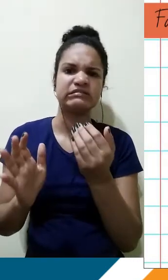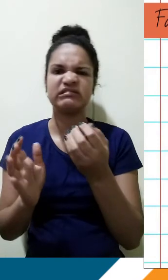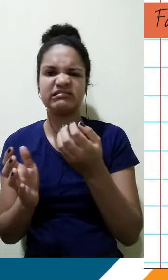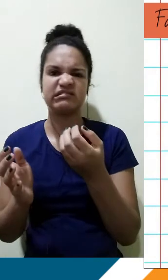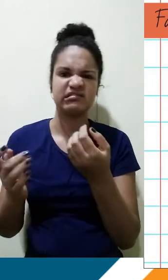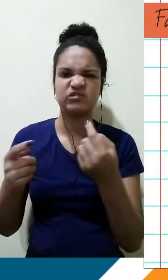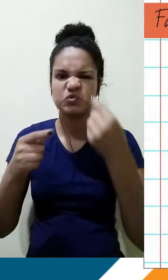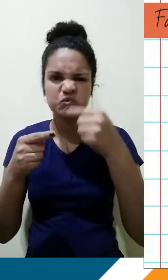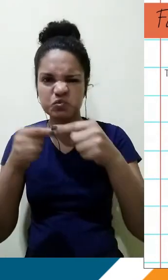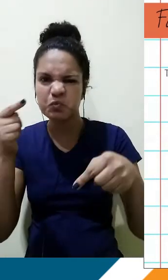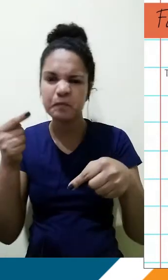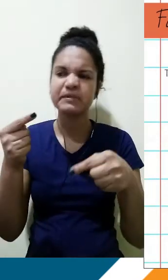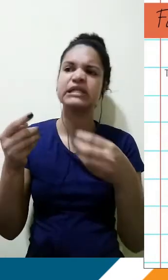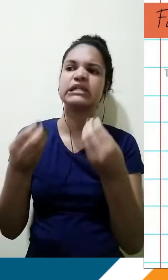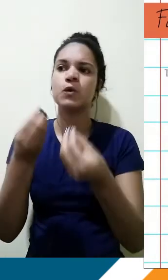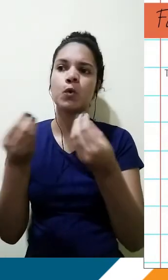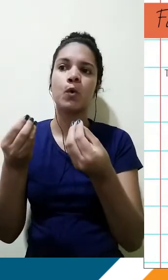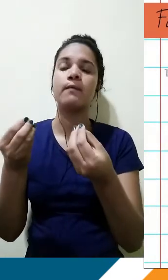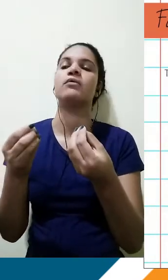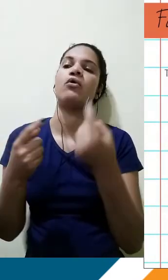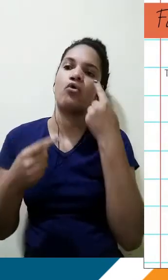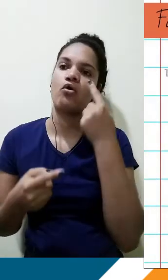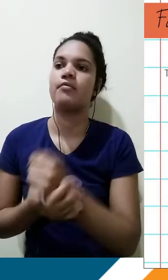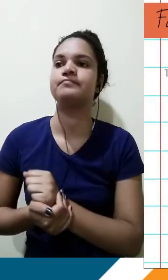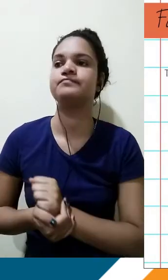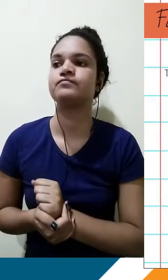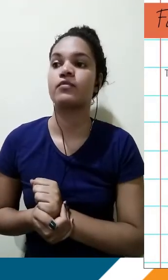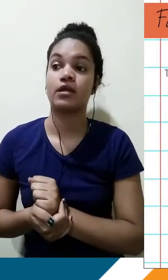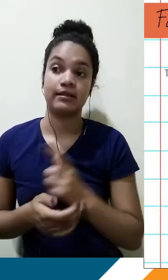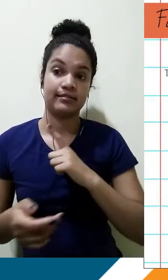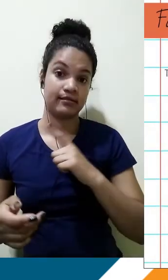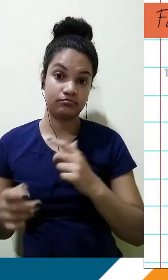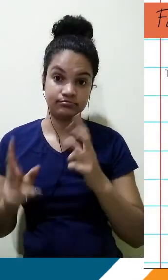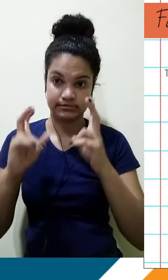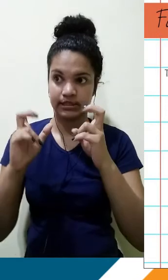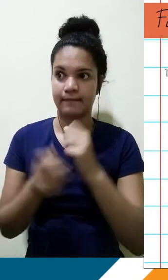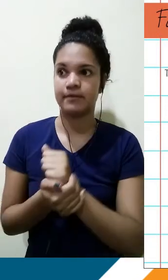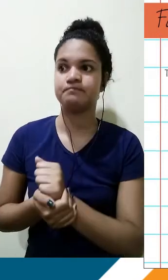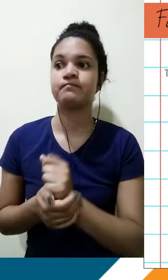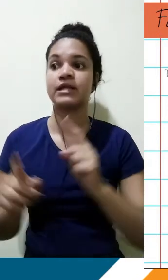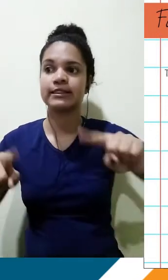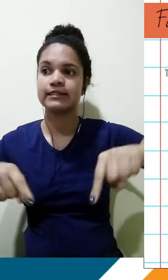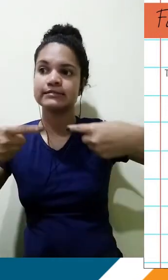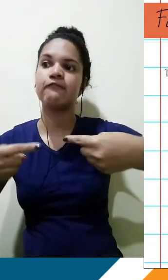ficou bem alinhado. Como poderia? Trouxe o seguinte tema pra vocês. Desafios da inclusão social de autistas no Brasil.